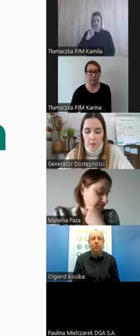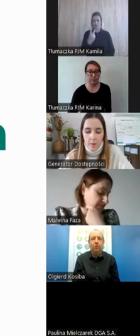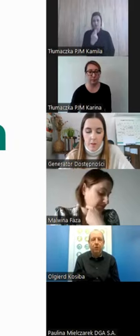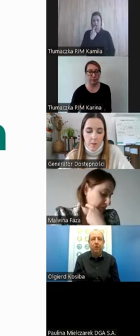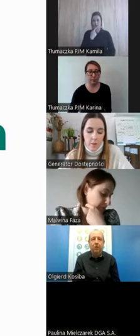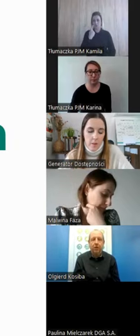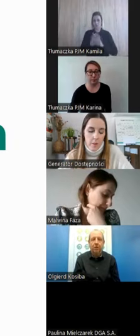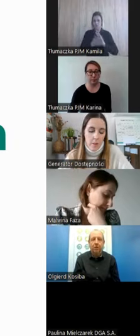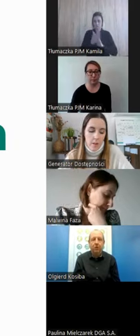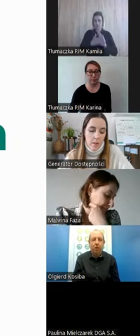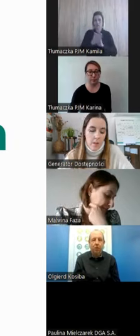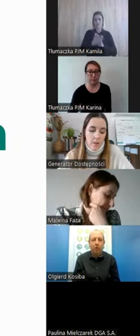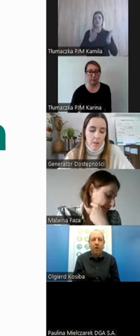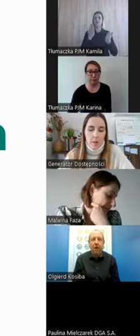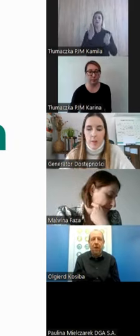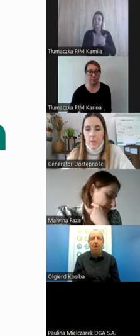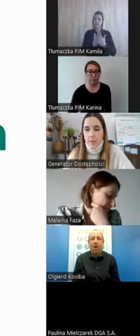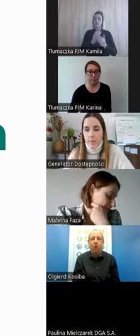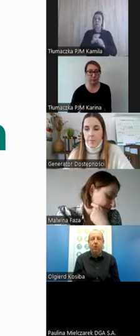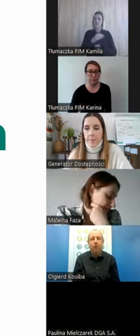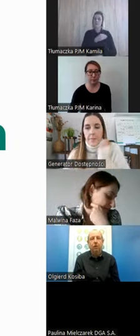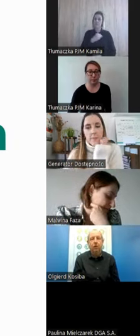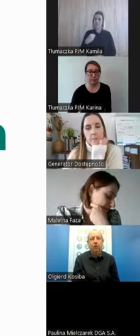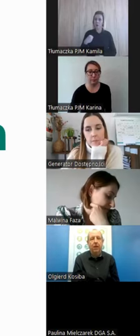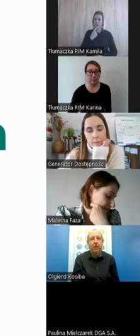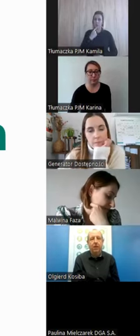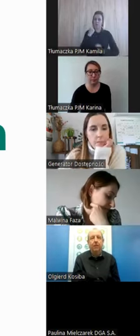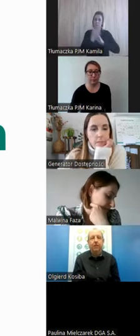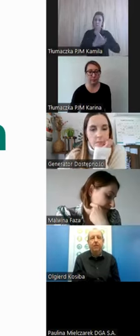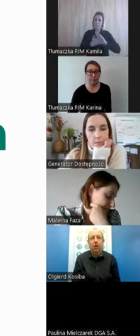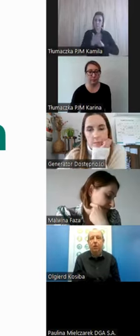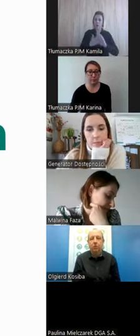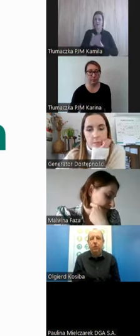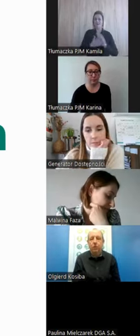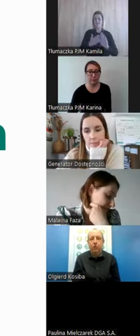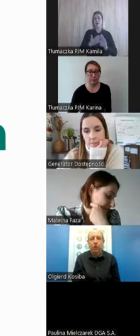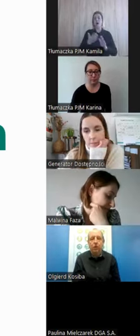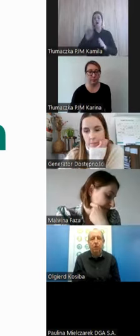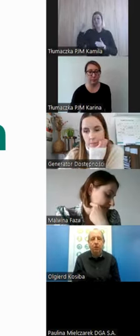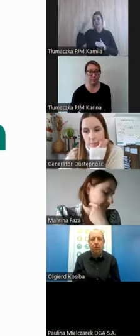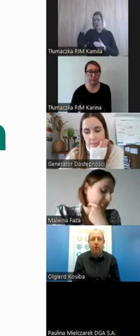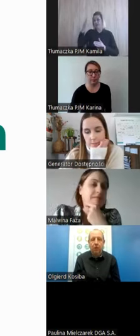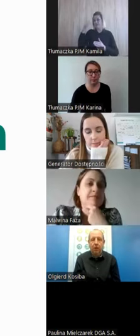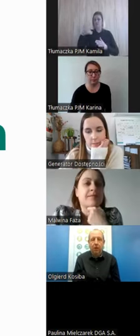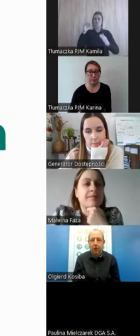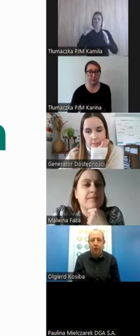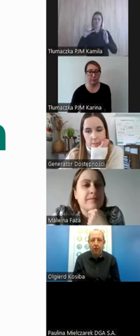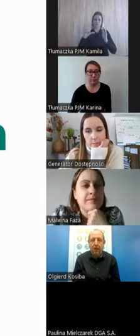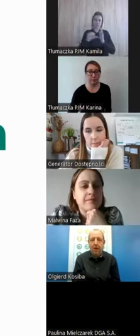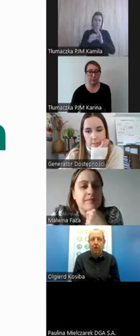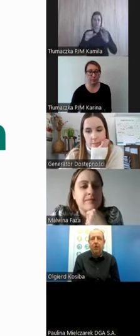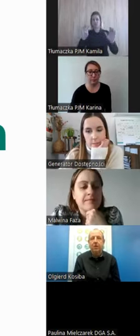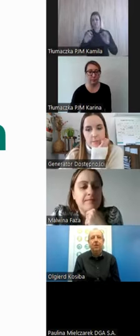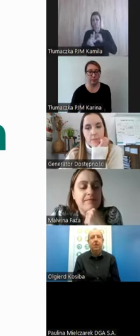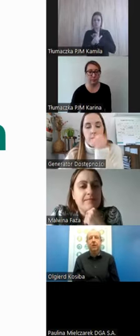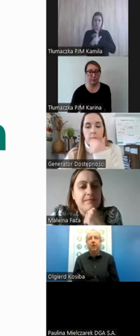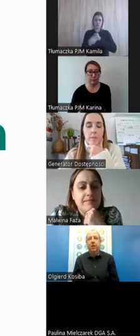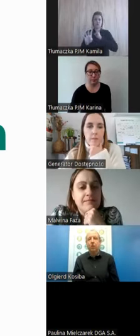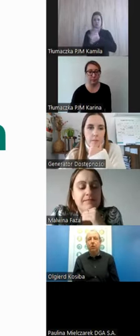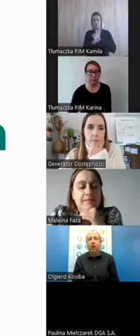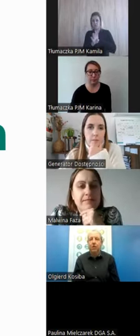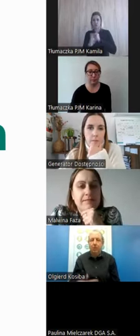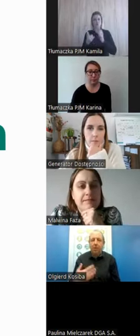jest polski język migowy, a upowszechniony w latach osiemdziesiątych i dziewięćdziesiątych SJM nie jest